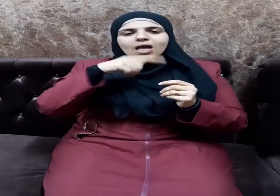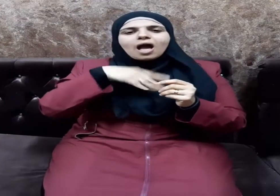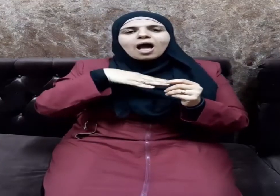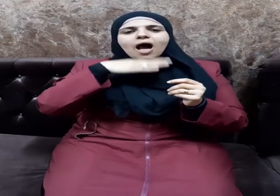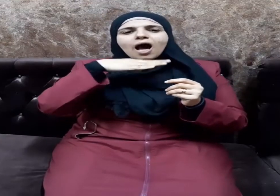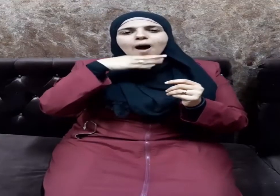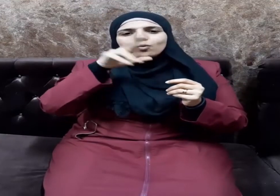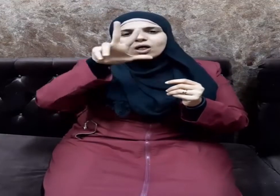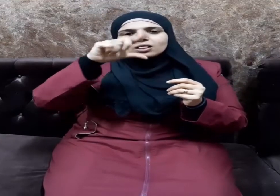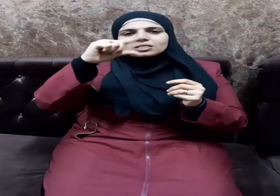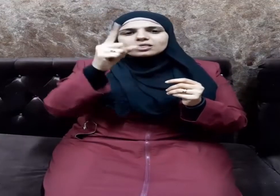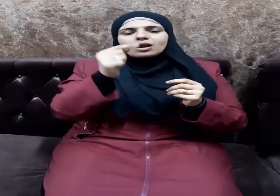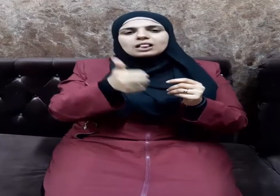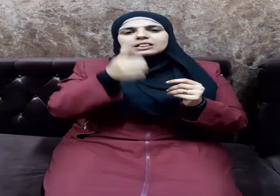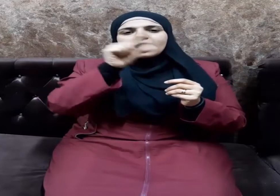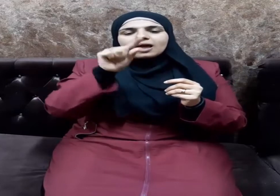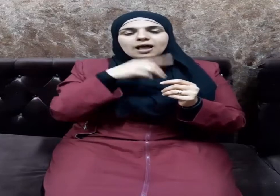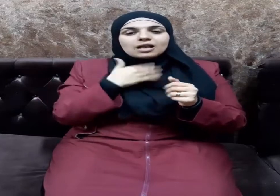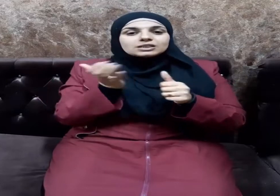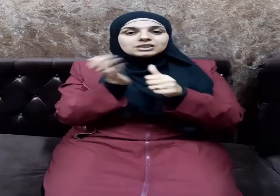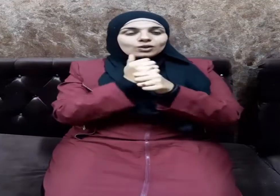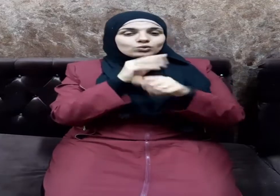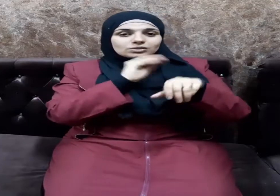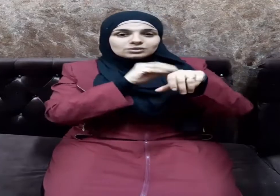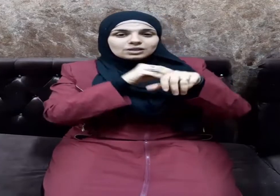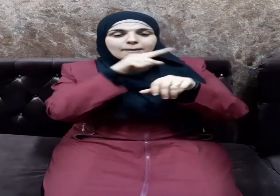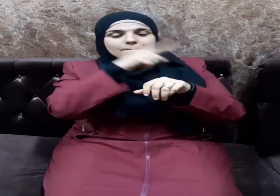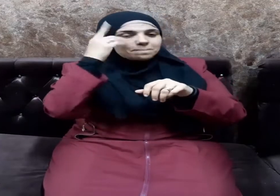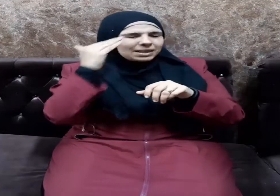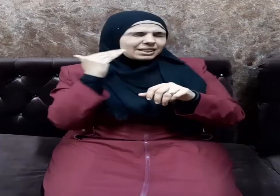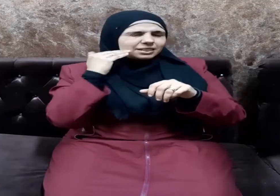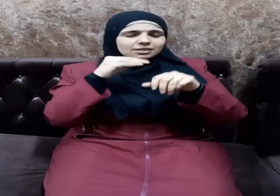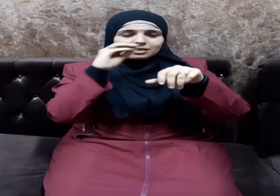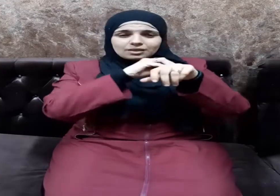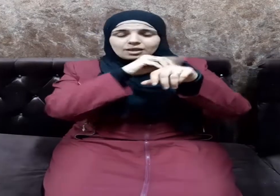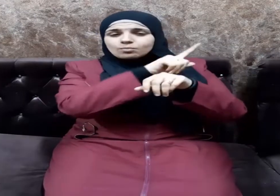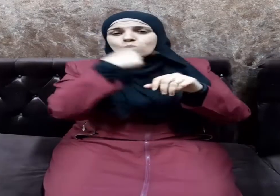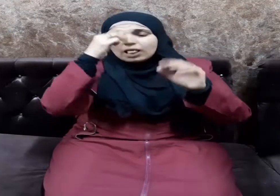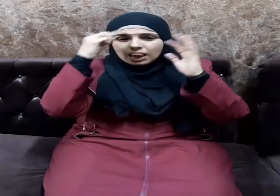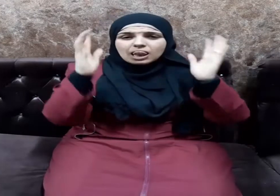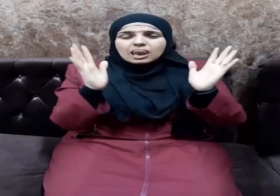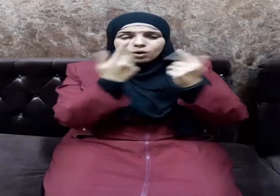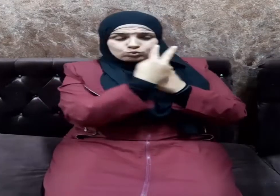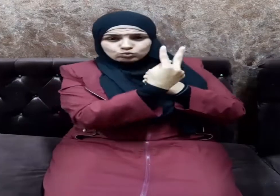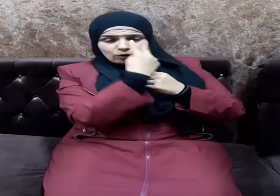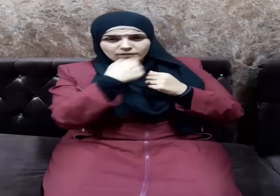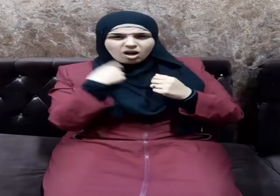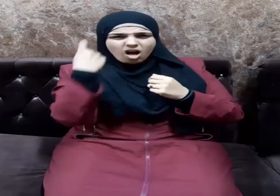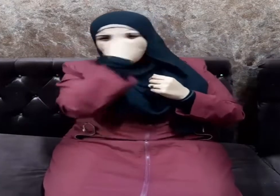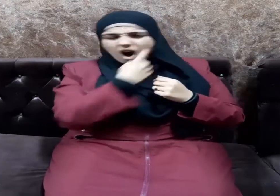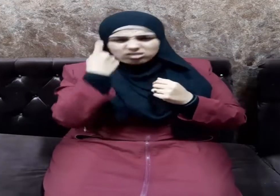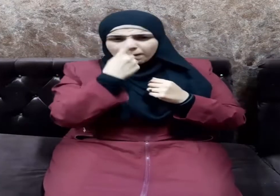رضي الله عنه لزوجه رضي الله عنها إذا رأيتني غضبت فرضني